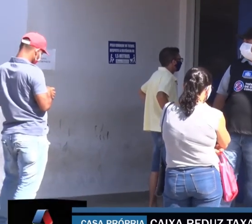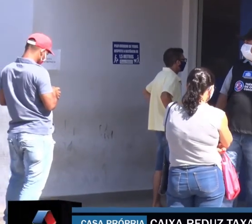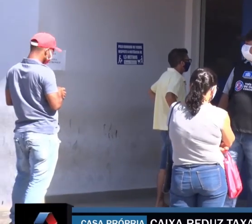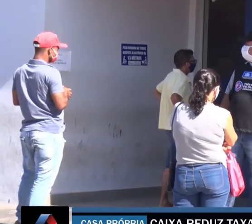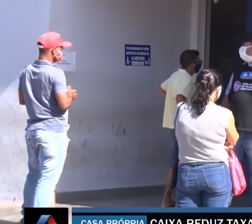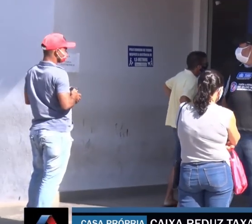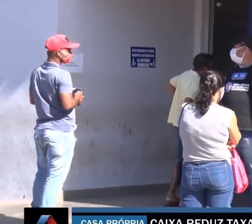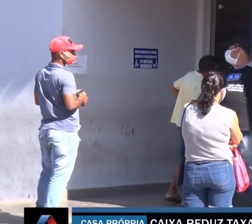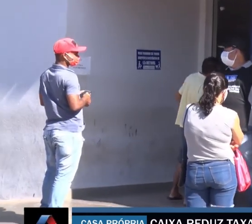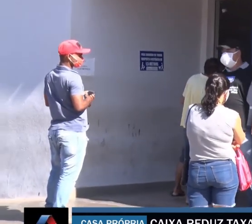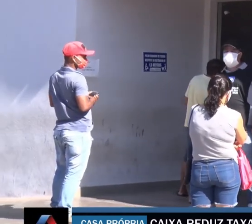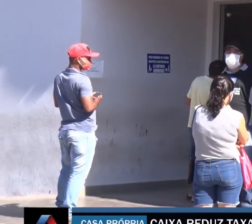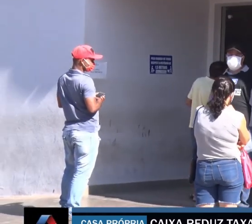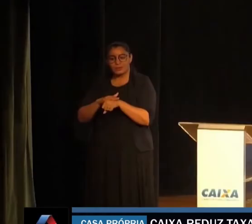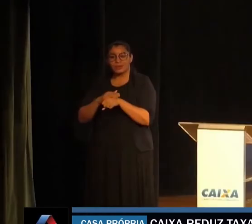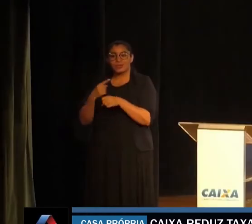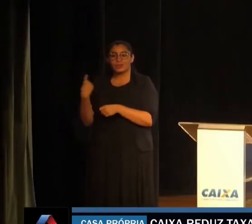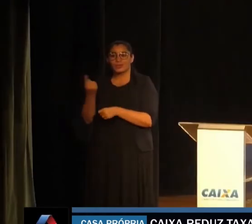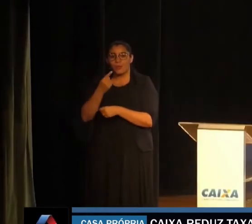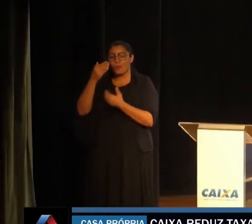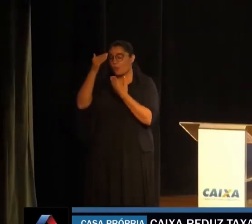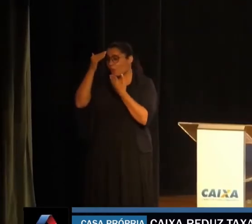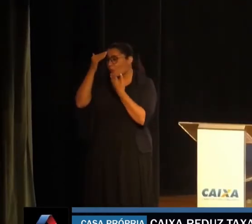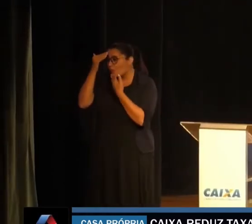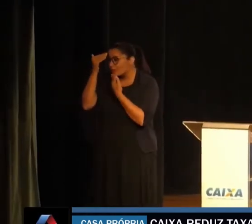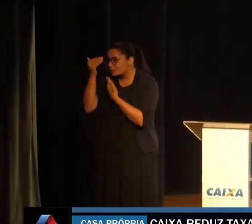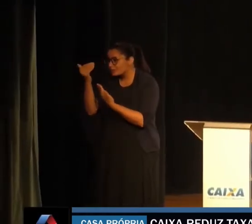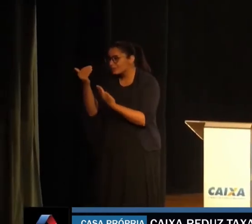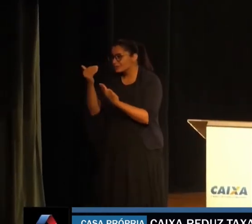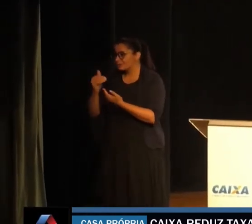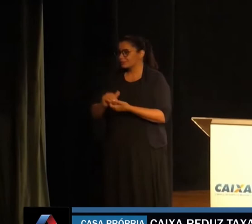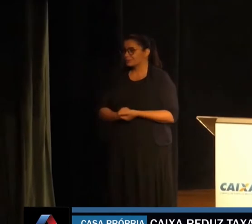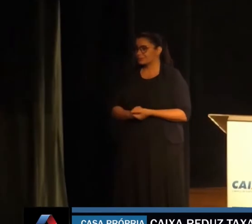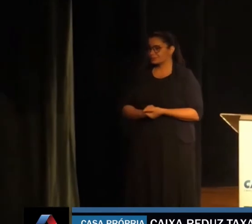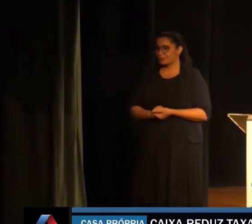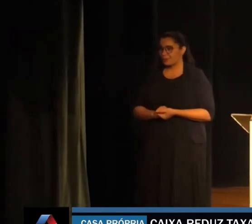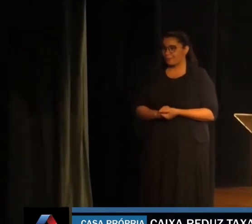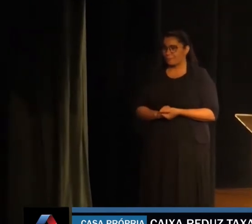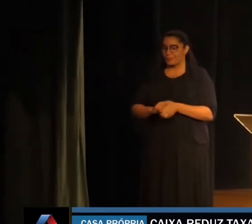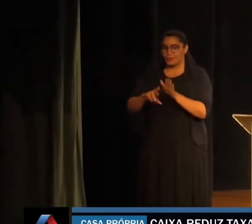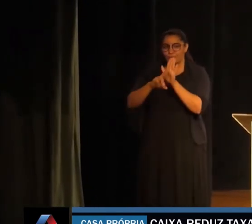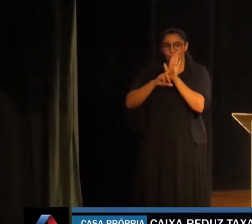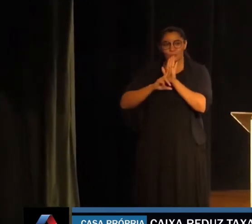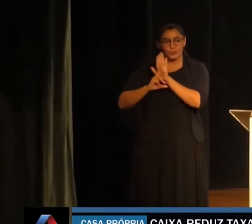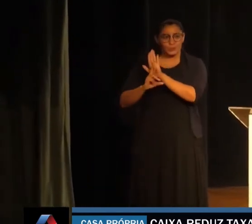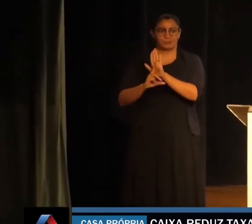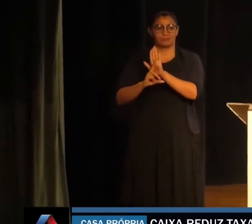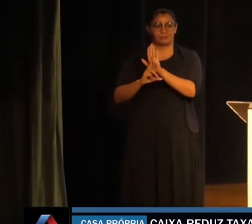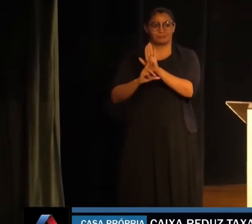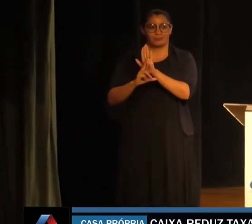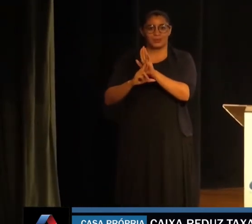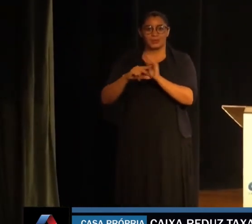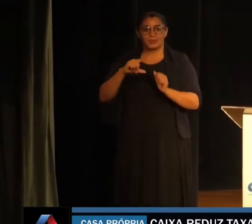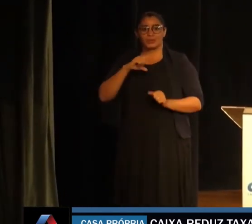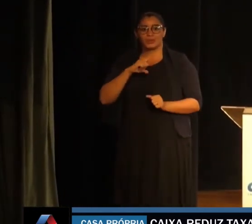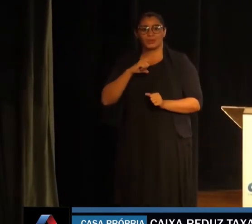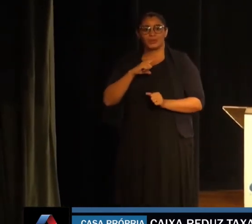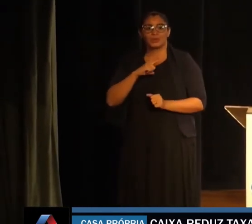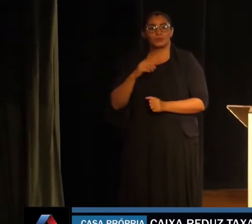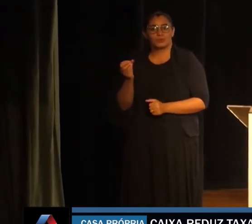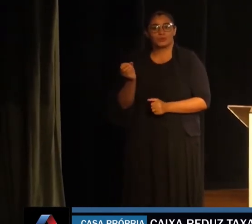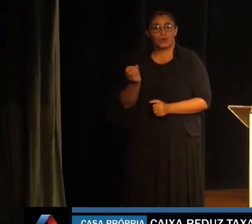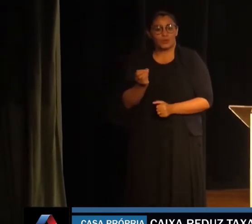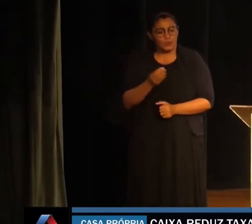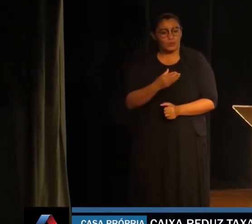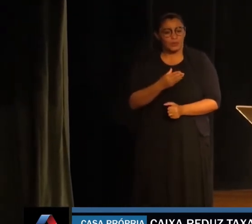para a compra da casa própria. Eu queria agradecer muito, acho que é muito representativo, eu tenho de